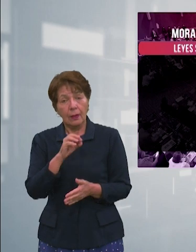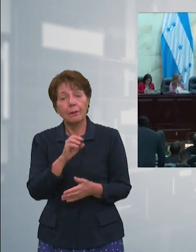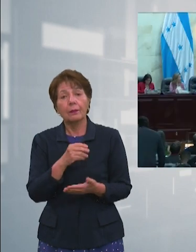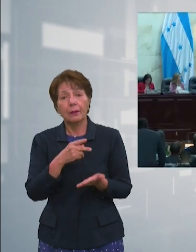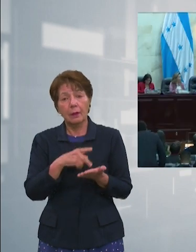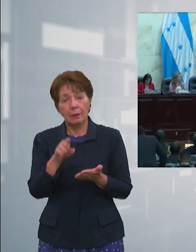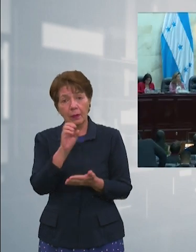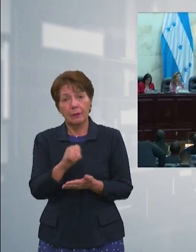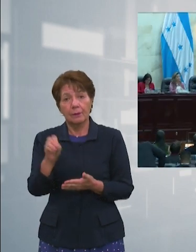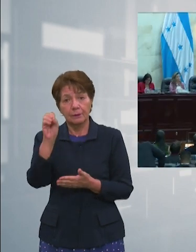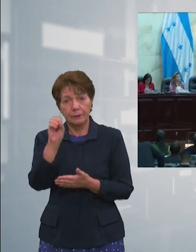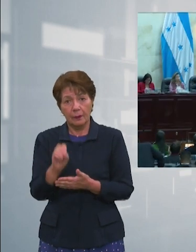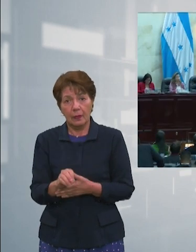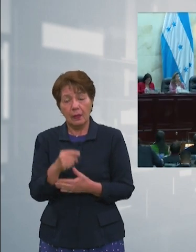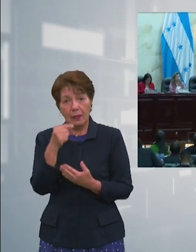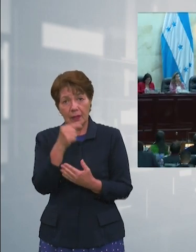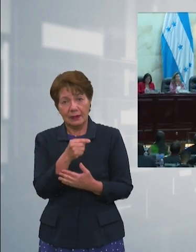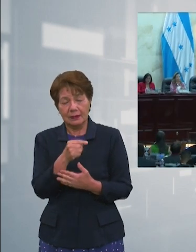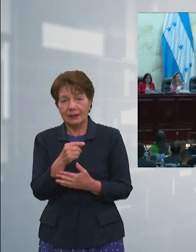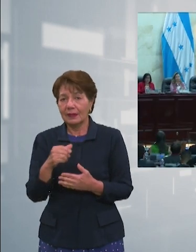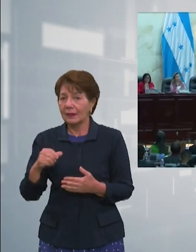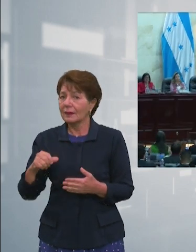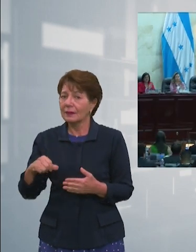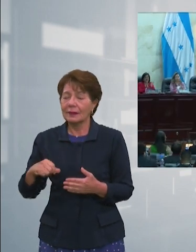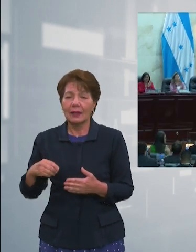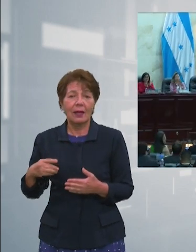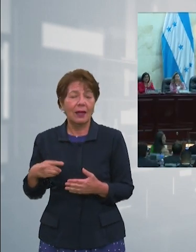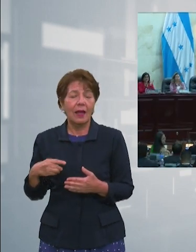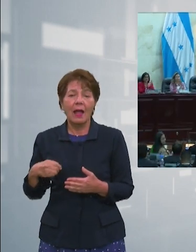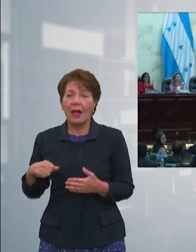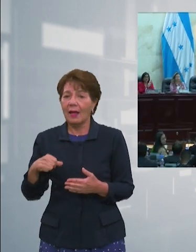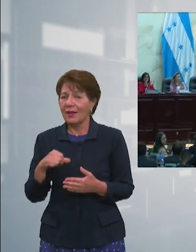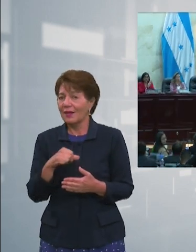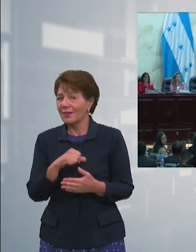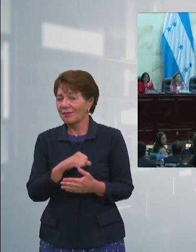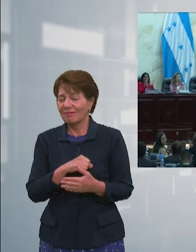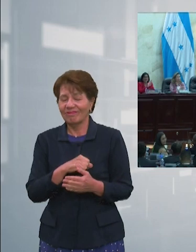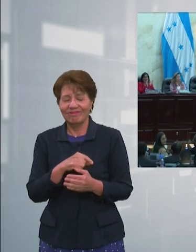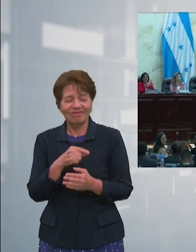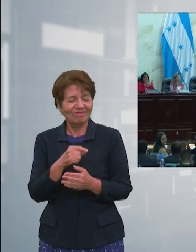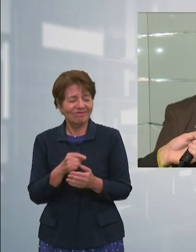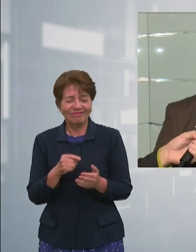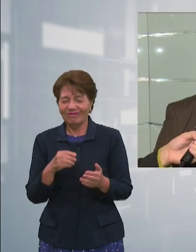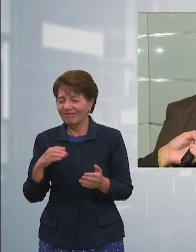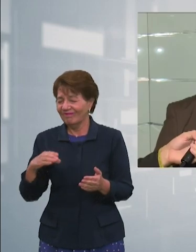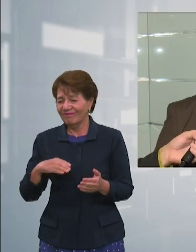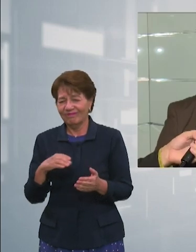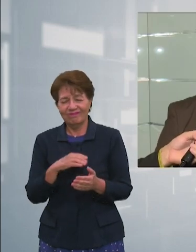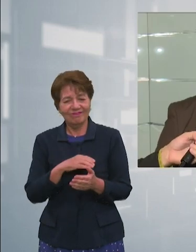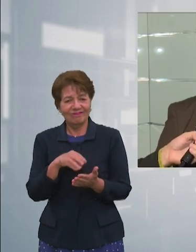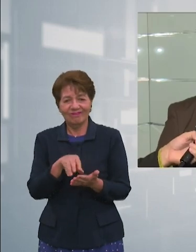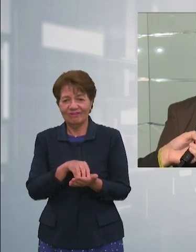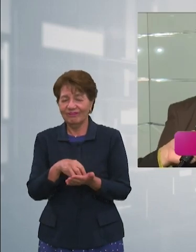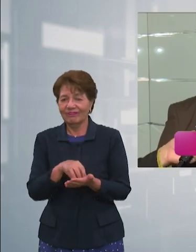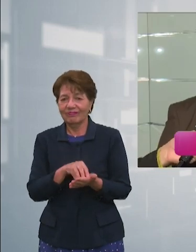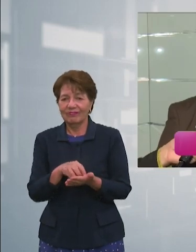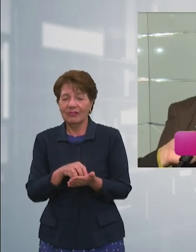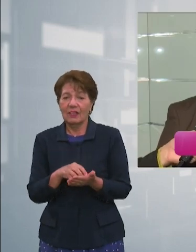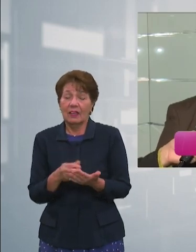calificó esta administración legislativa como la más precaria. Yo creo que a estas alturas esperar algo de este Congreso